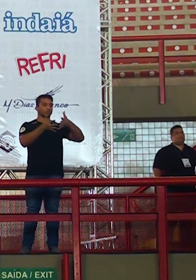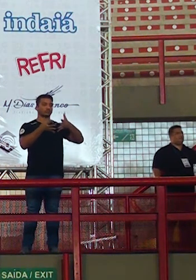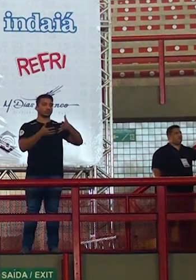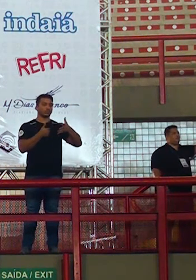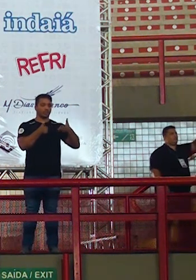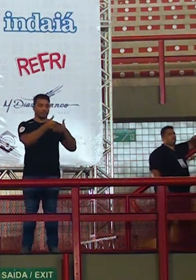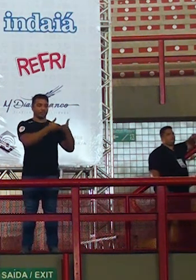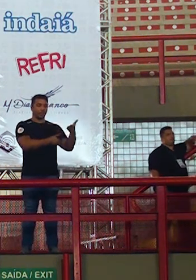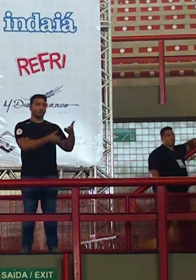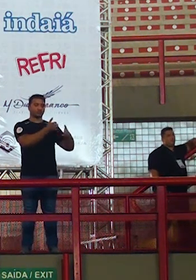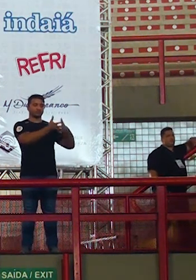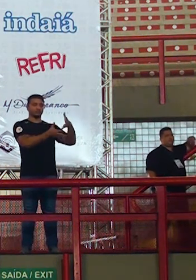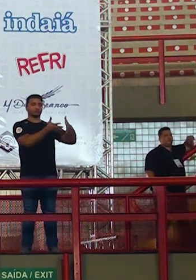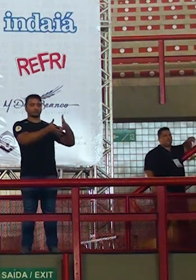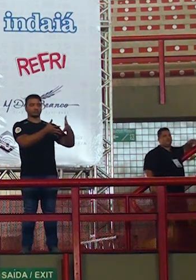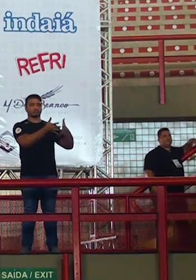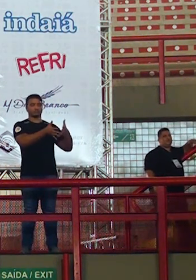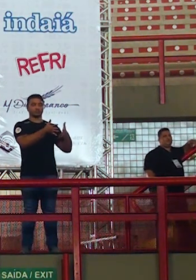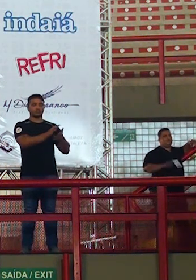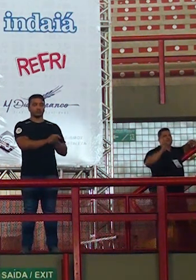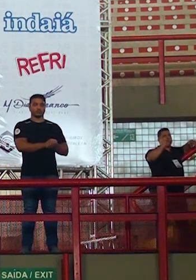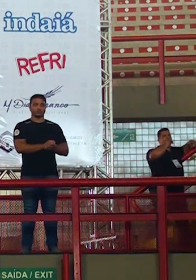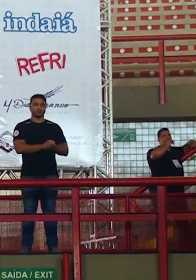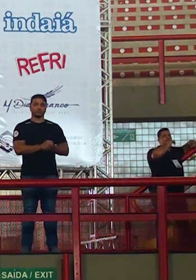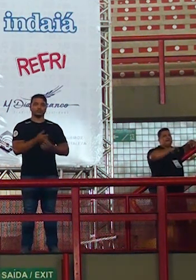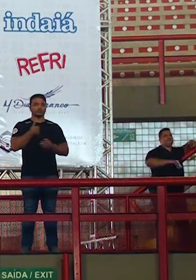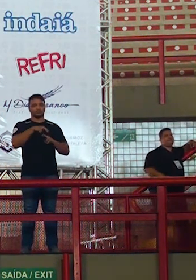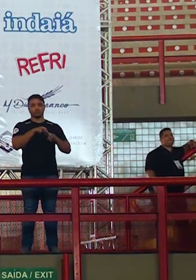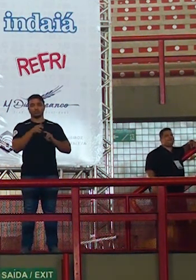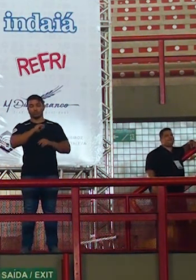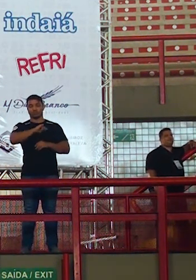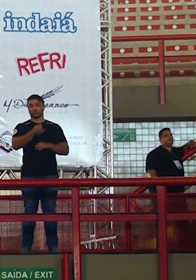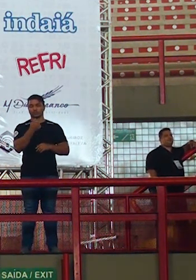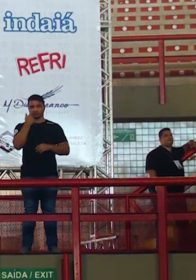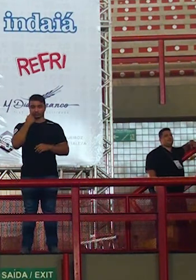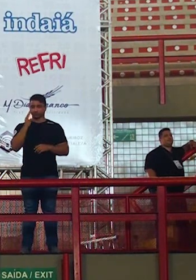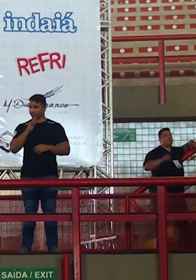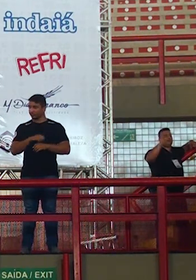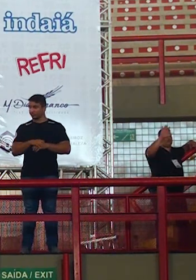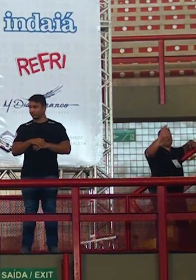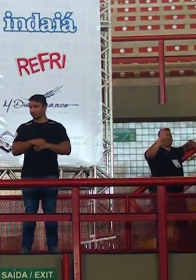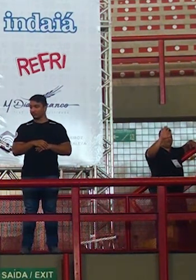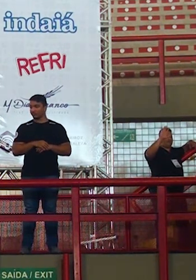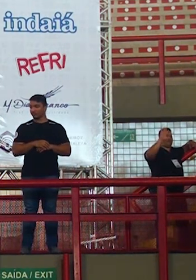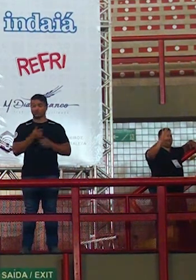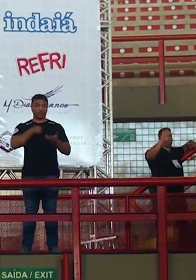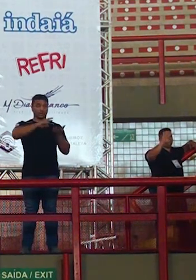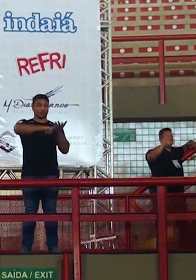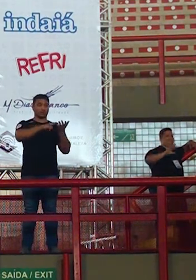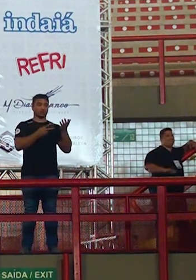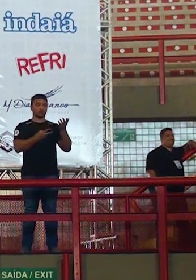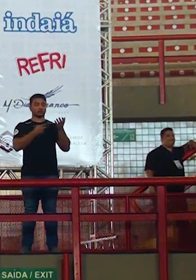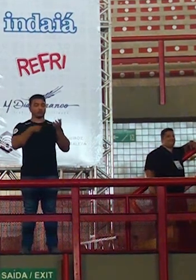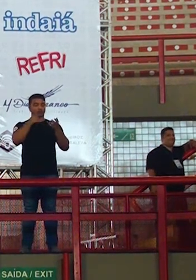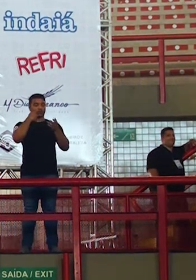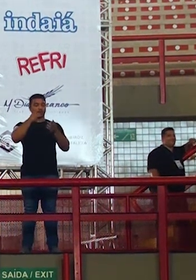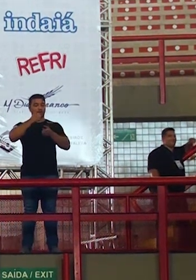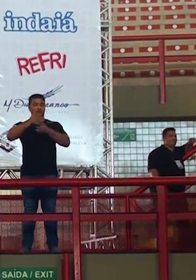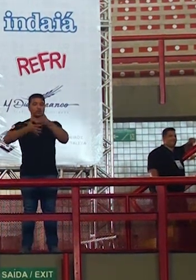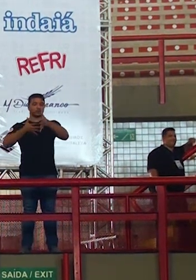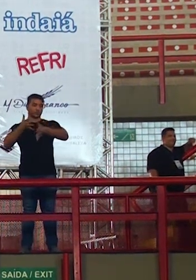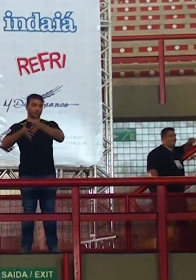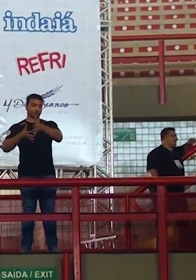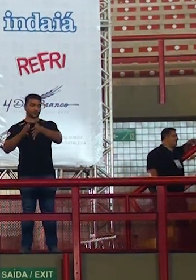eles não iam já aproveitar essa discussão? continuando, por favor ... traduzidas para a língua brasileira de